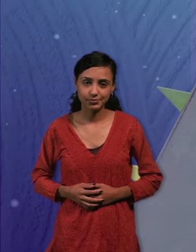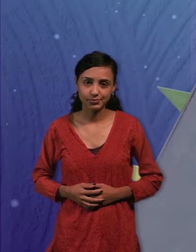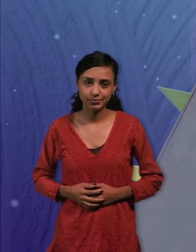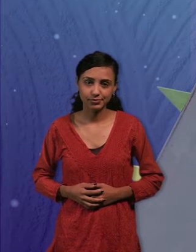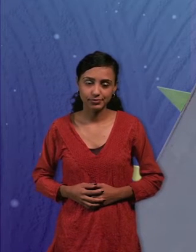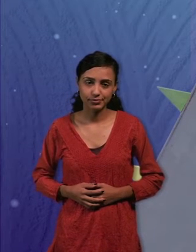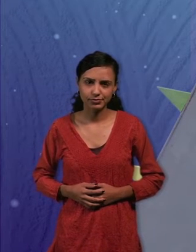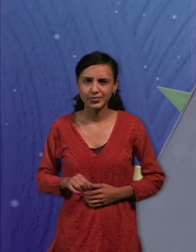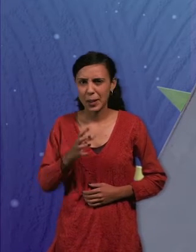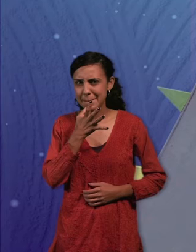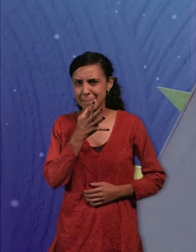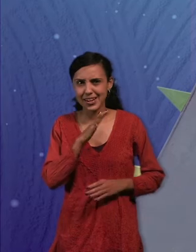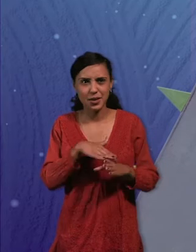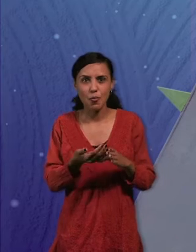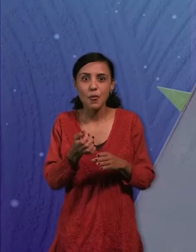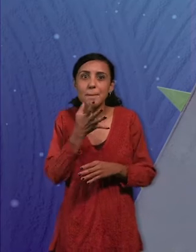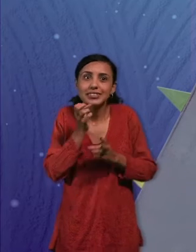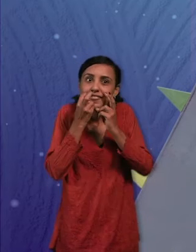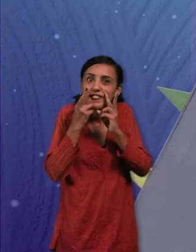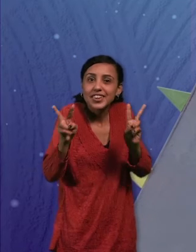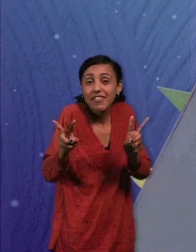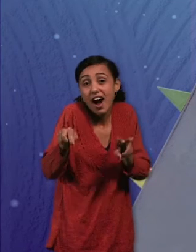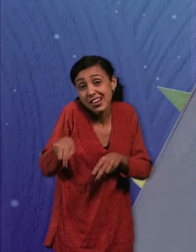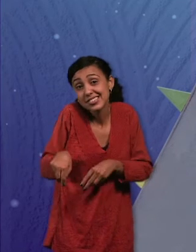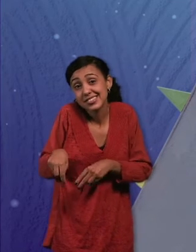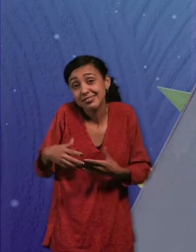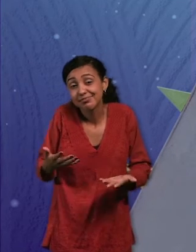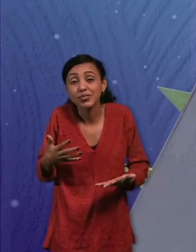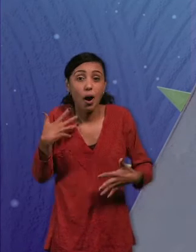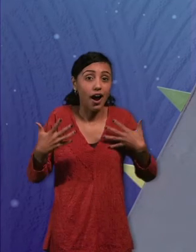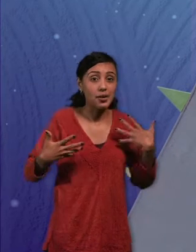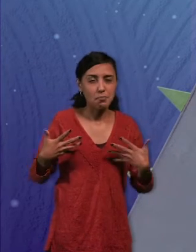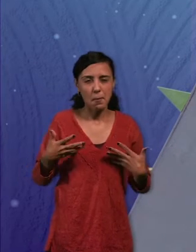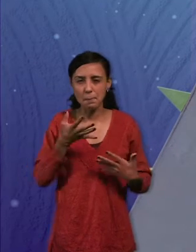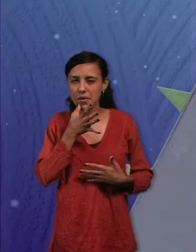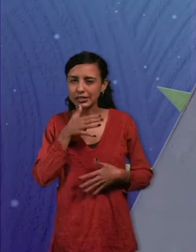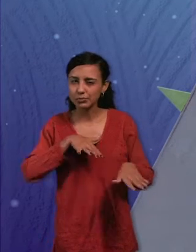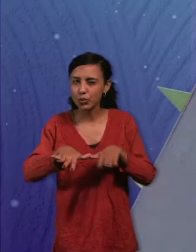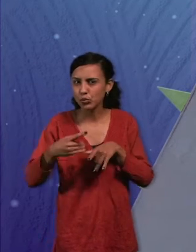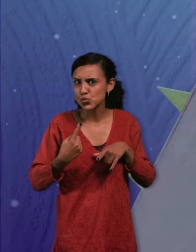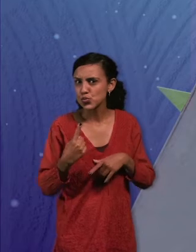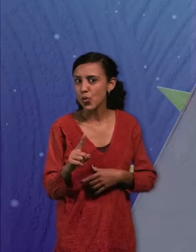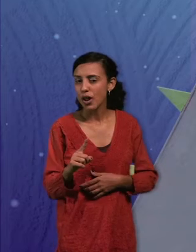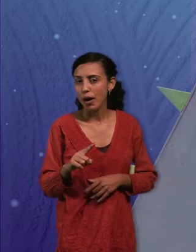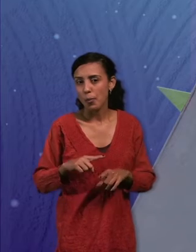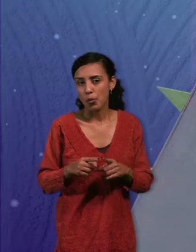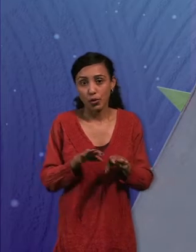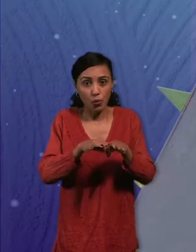fichas parezcan que están vivas. Y es que eso es animar. Animar es una ilusión de movimiento. A partir de imágenes fichas, generamos